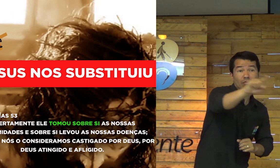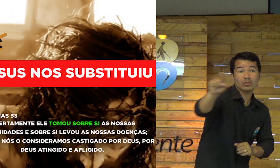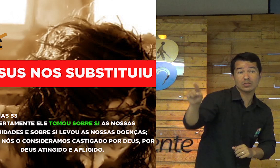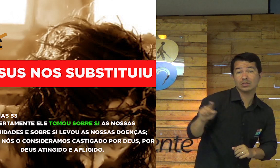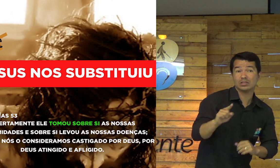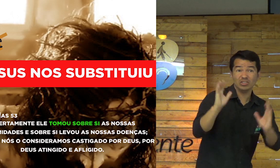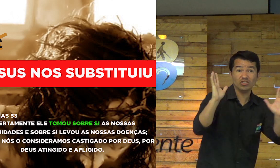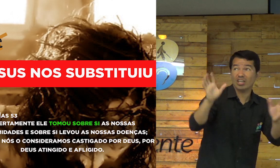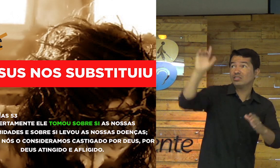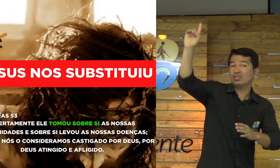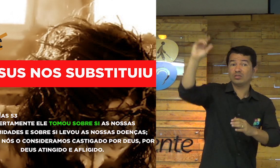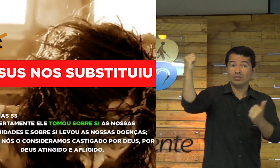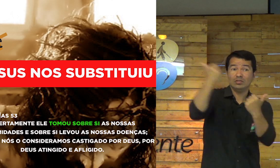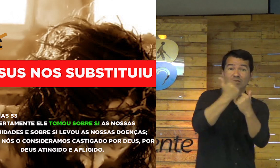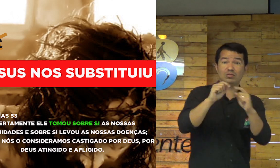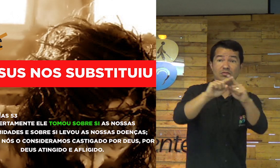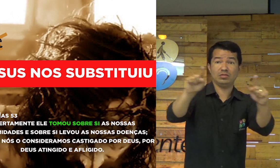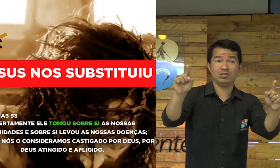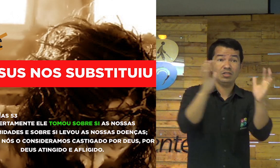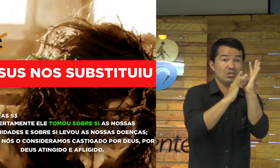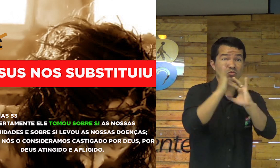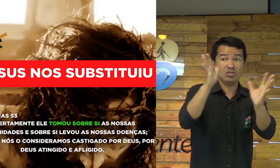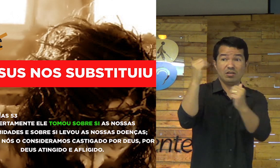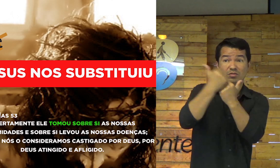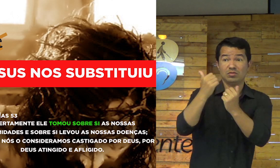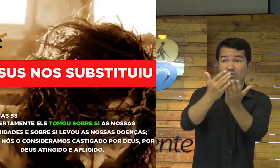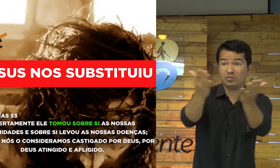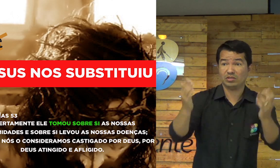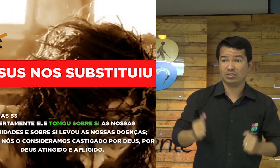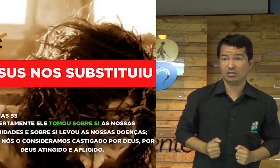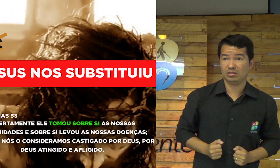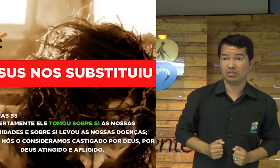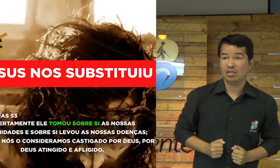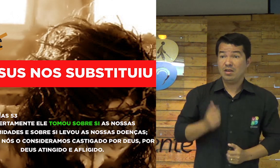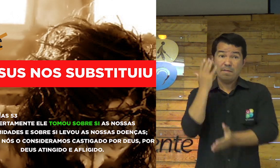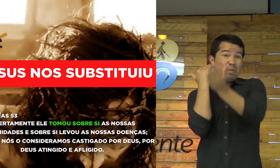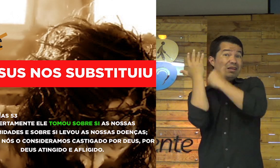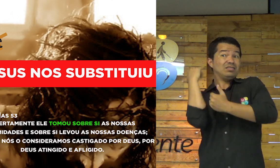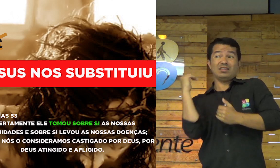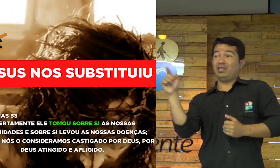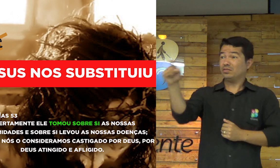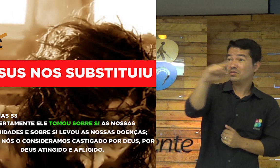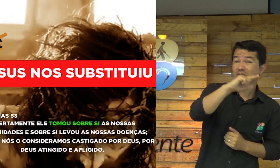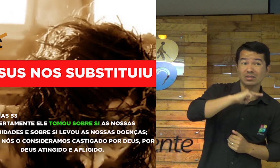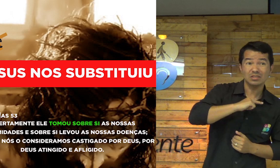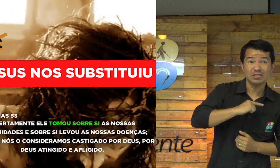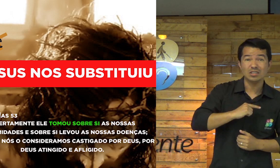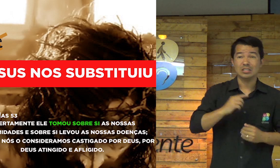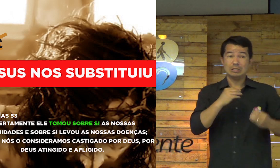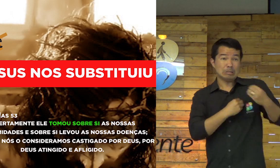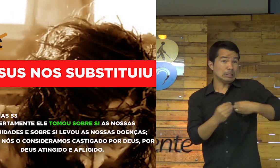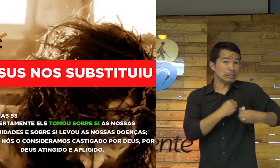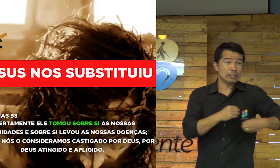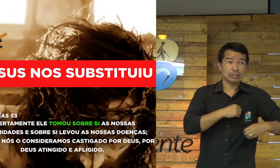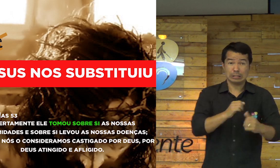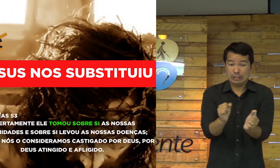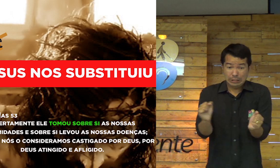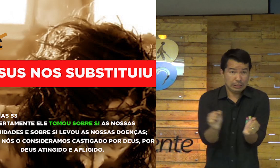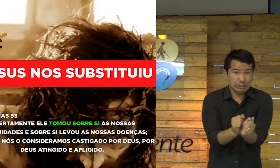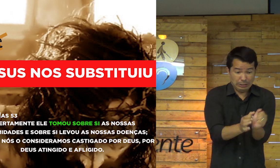seriedade... Disso. Você sabe que... Jesus substituiu... A minha e a